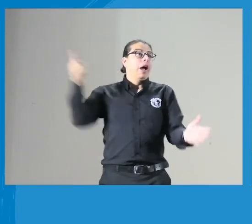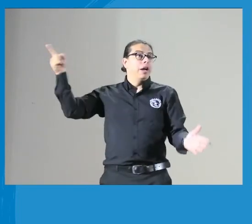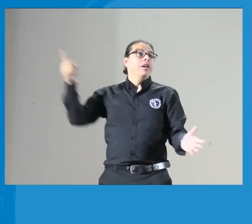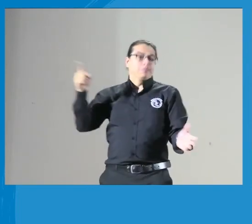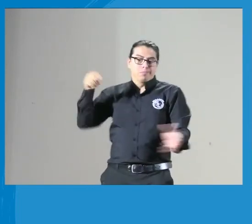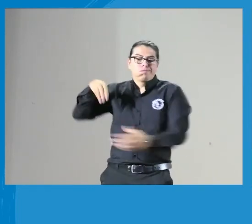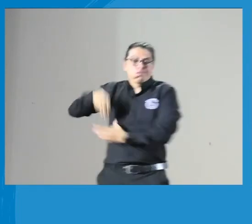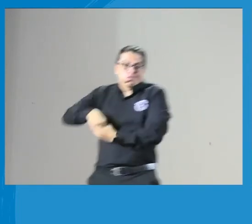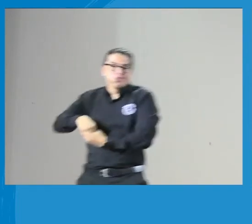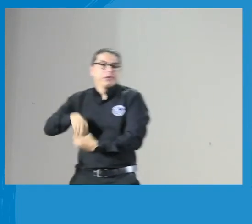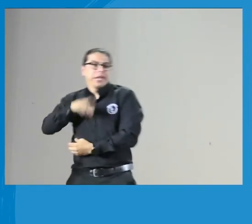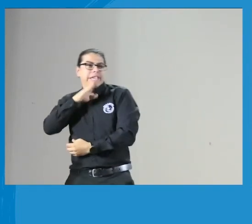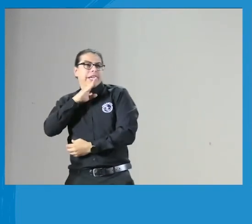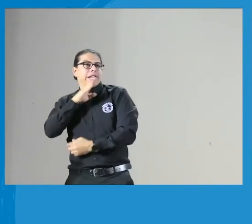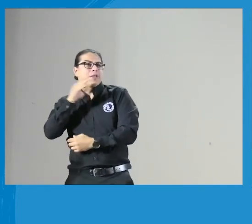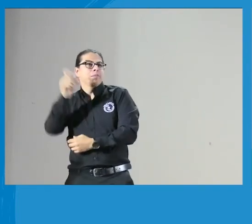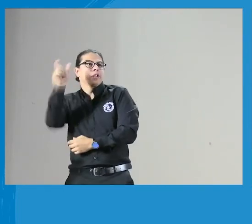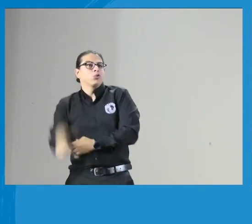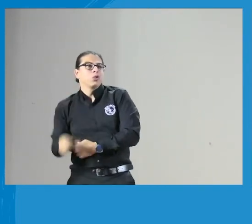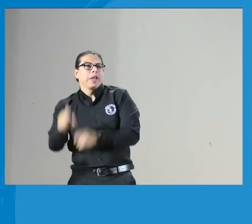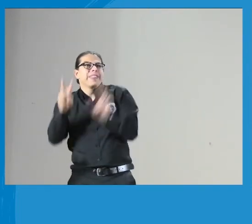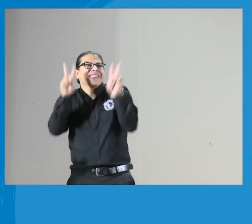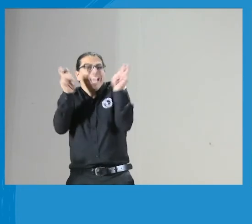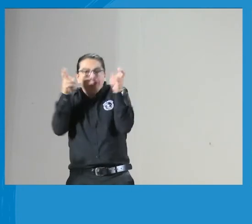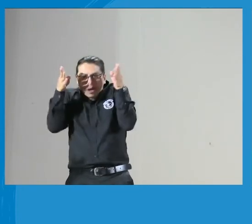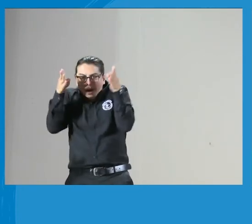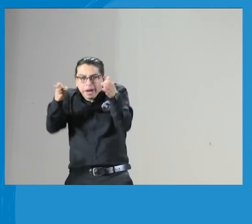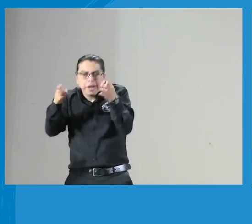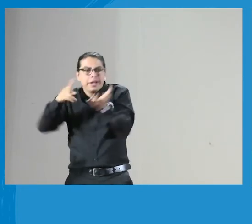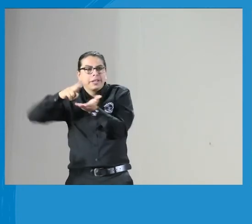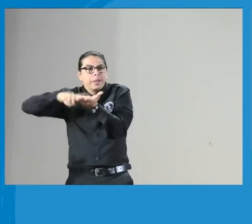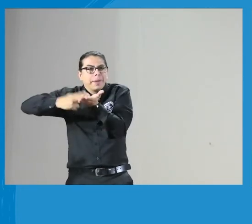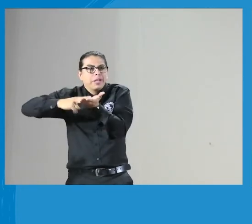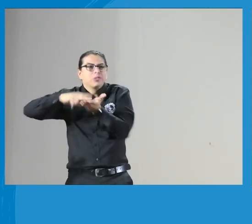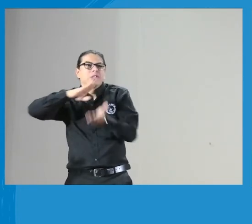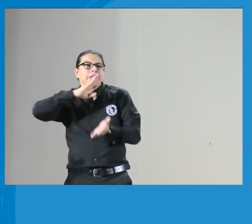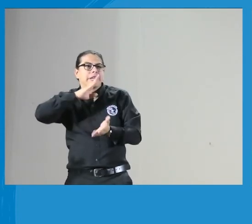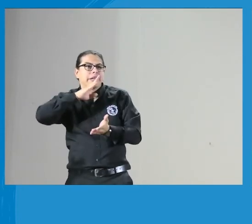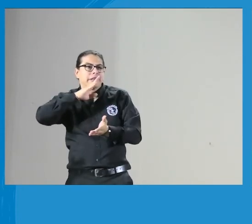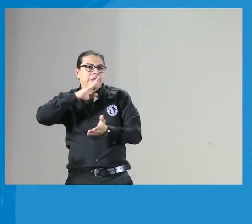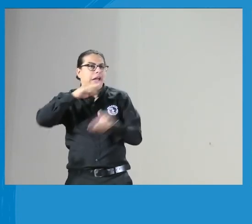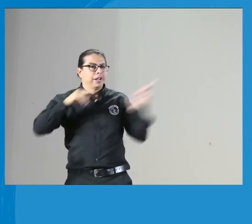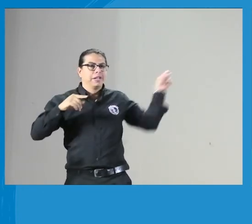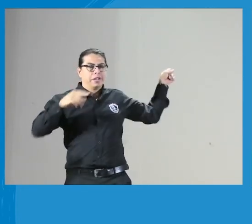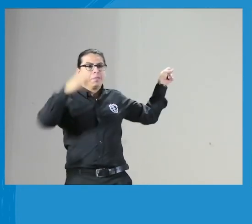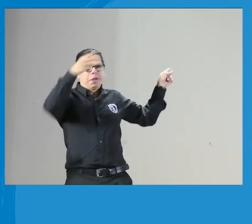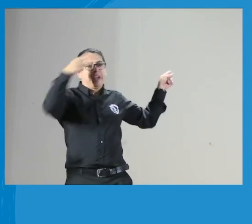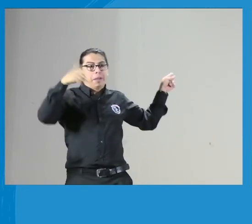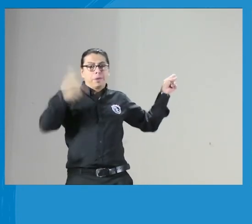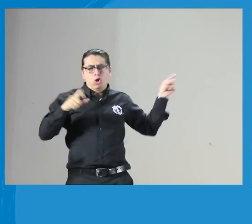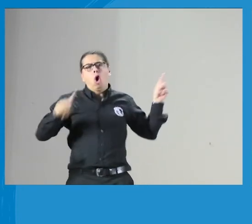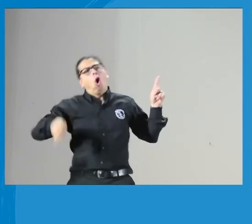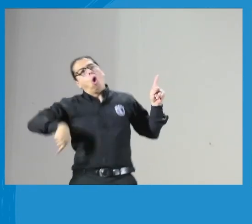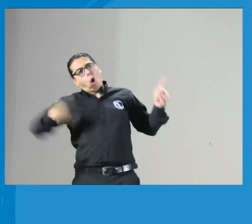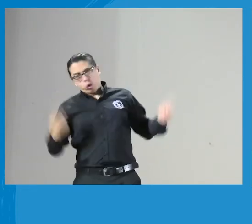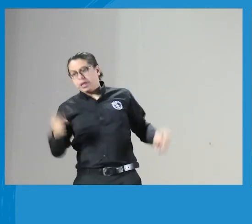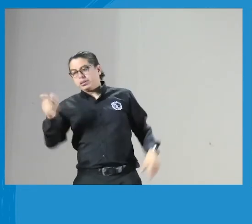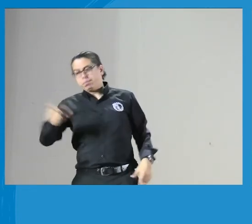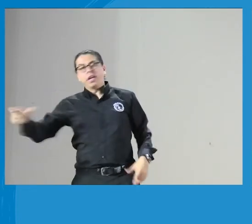mejorar en todo el tema de la comunicación de las personas sordas y margarita fue la persona que estuvo a cargo